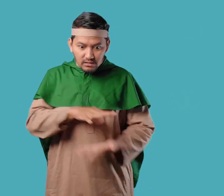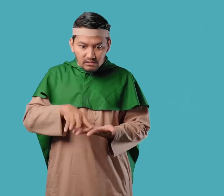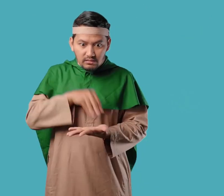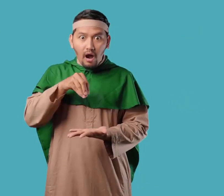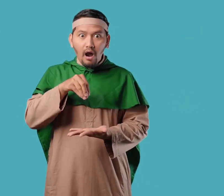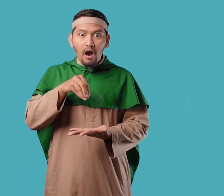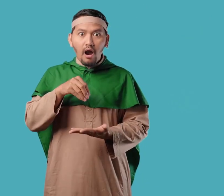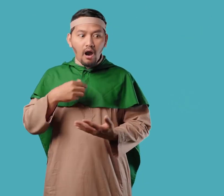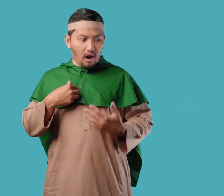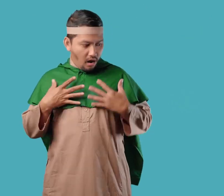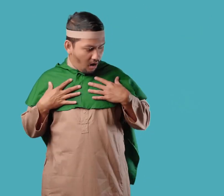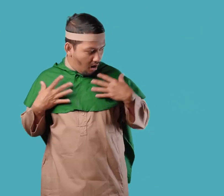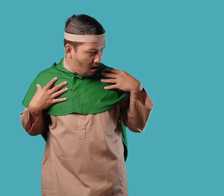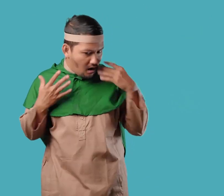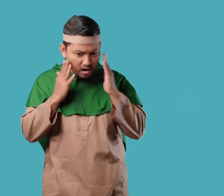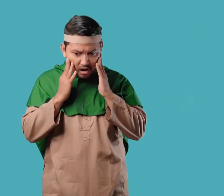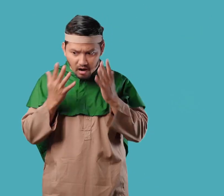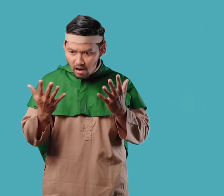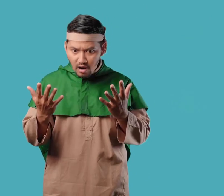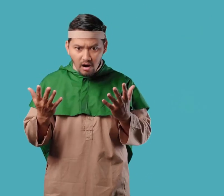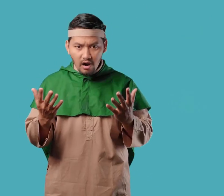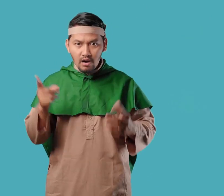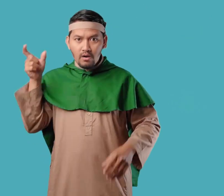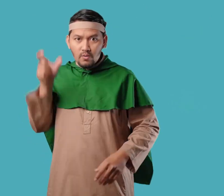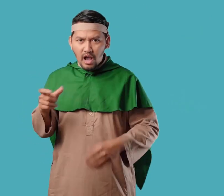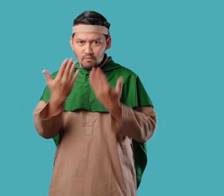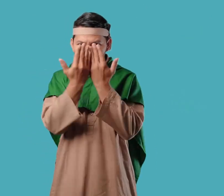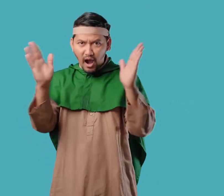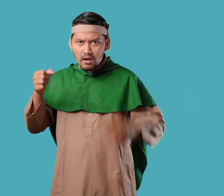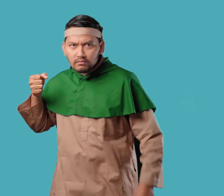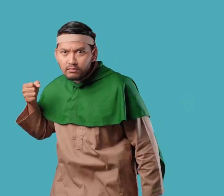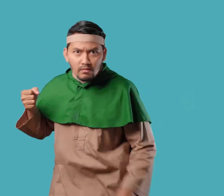wajahnya diganti oleh Allah menyerupai Nabi Isa Lalu mereka menyalip Judas